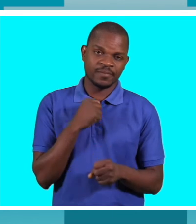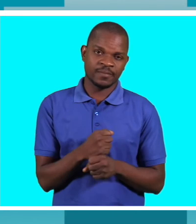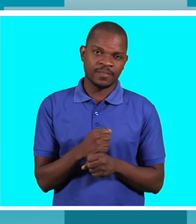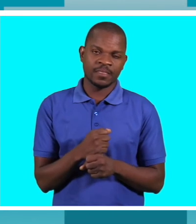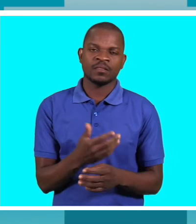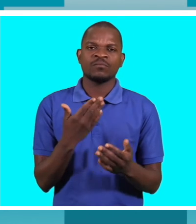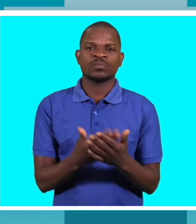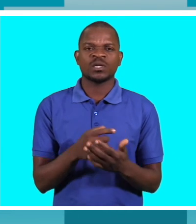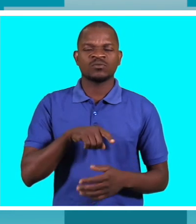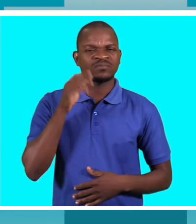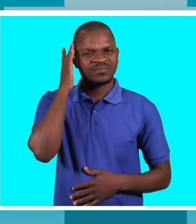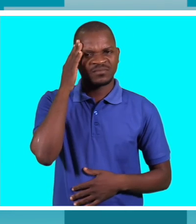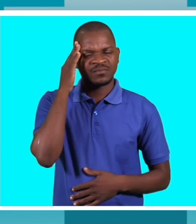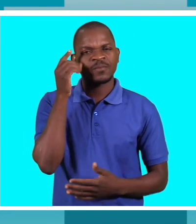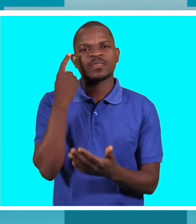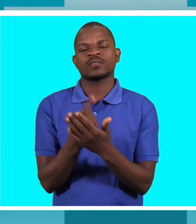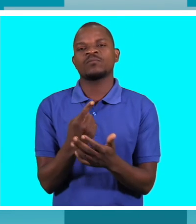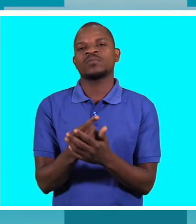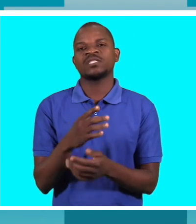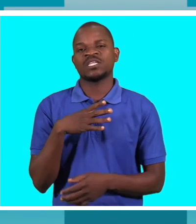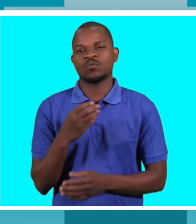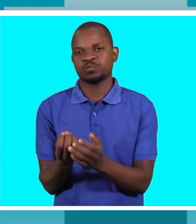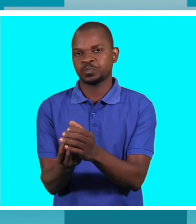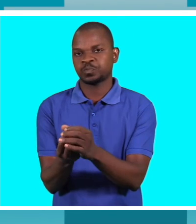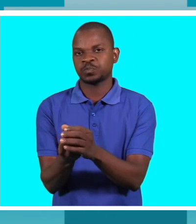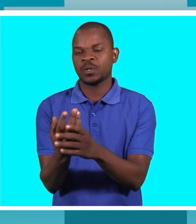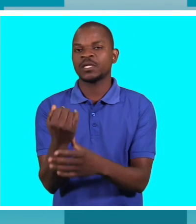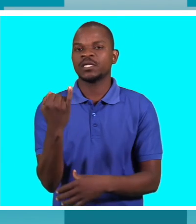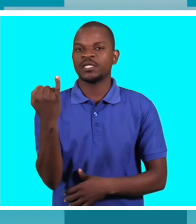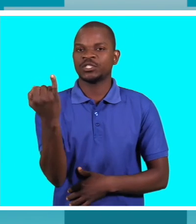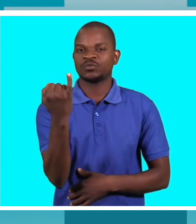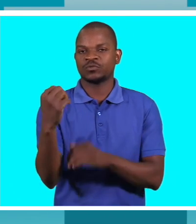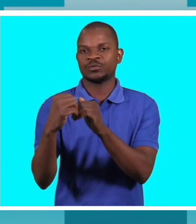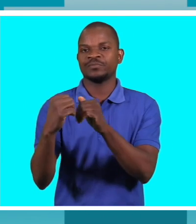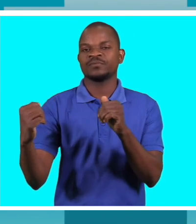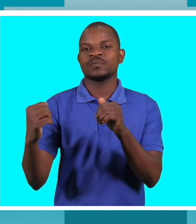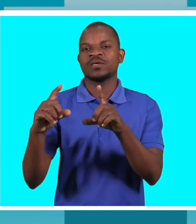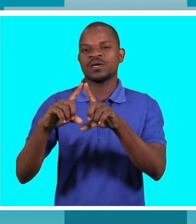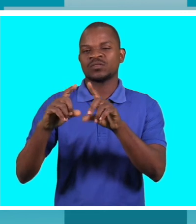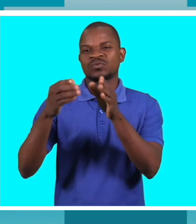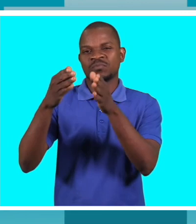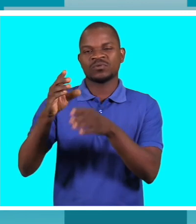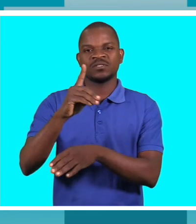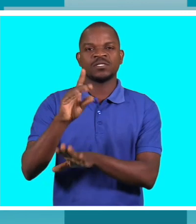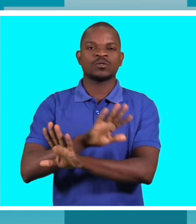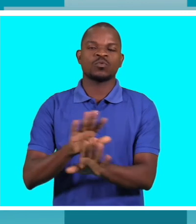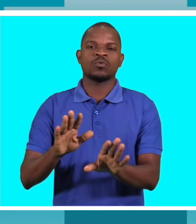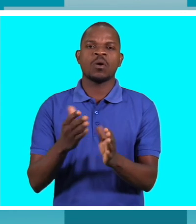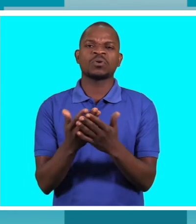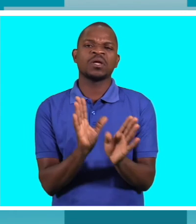que haja uma instituição específica para atender as questões da pessoa com deficiência não estar na ação social porque